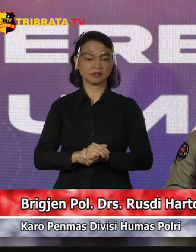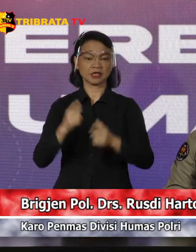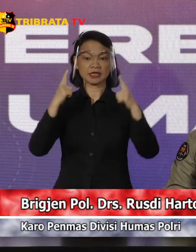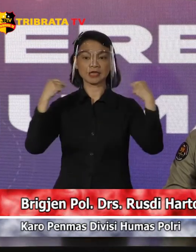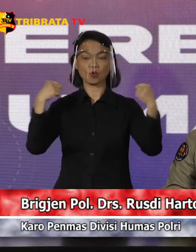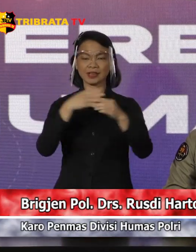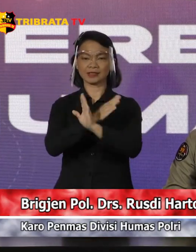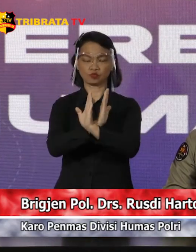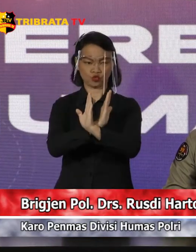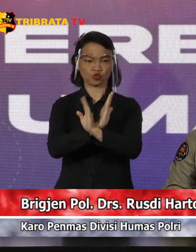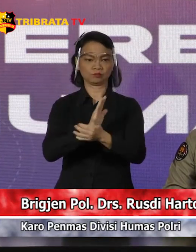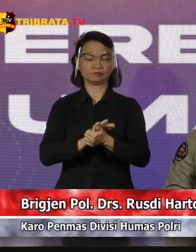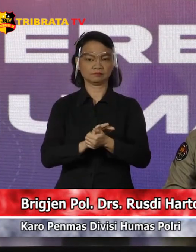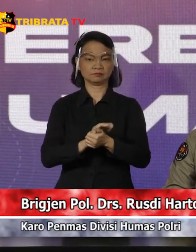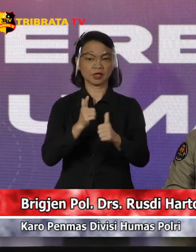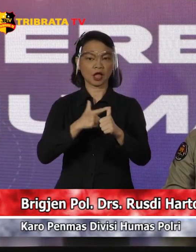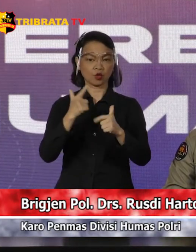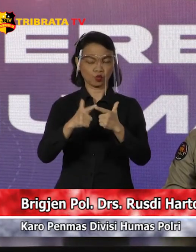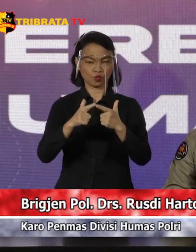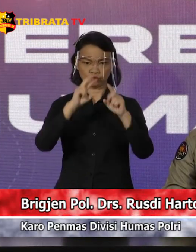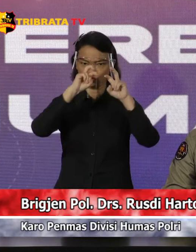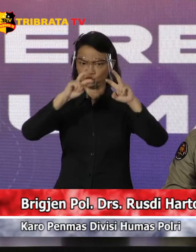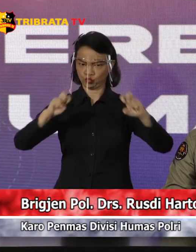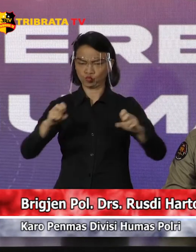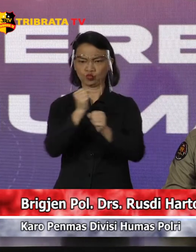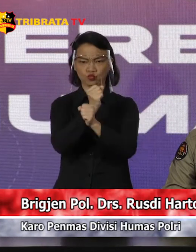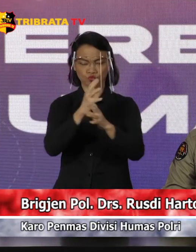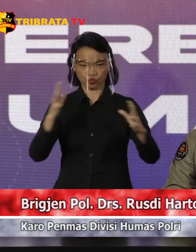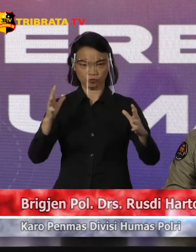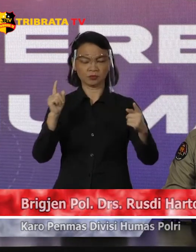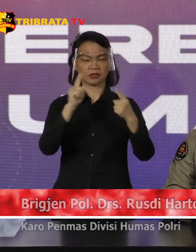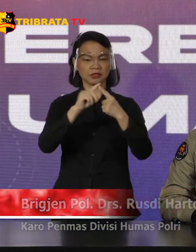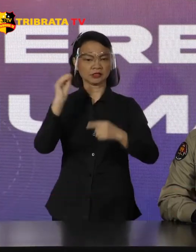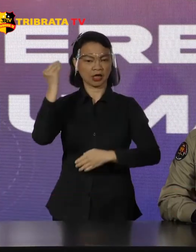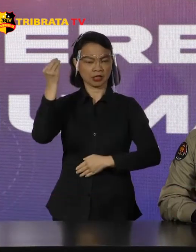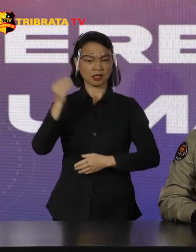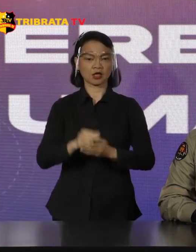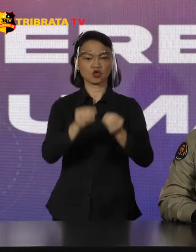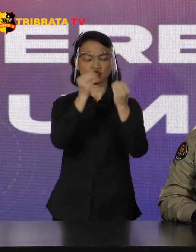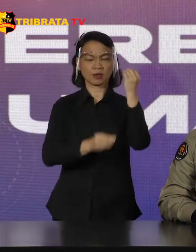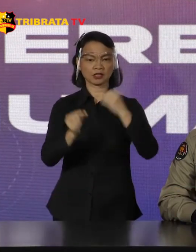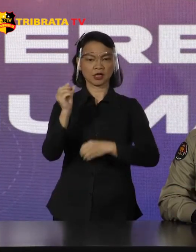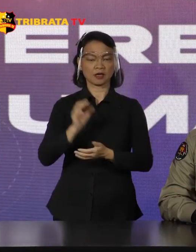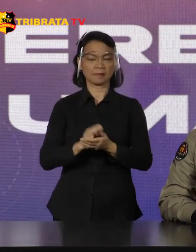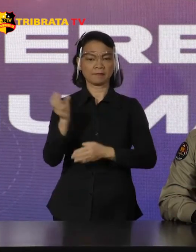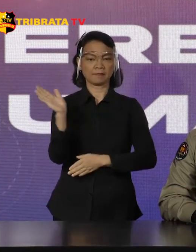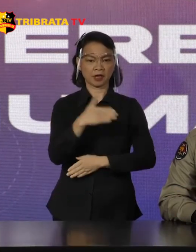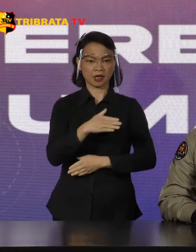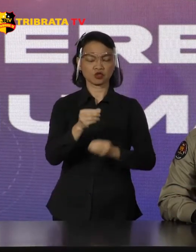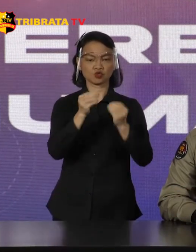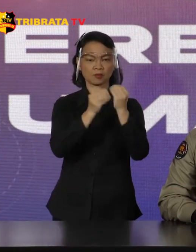Kemudian dikembangkan lagi di Jakarta, Sumatera Barat, dan Sumatera Utara